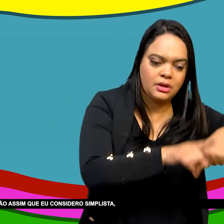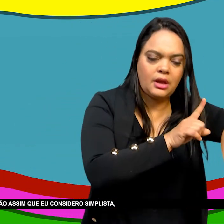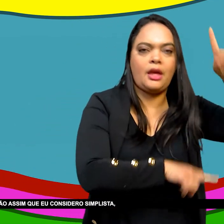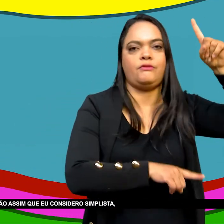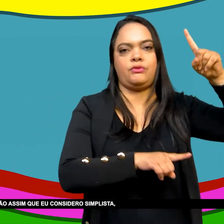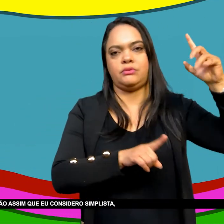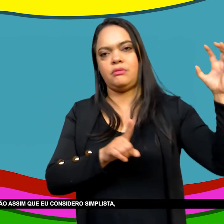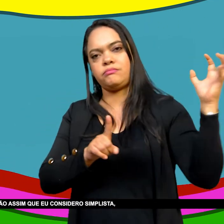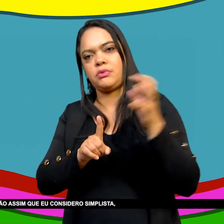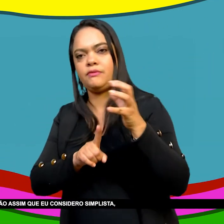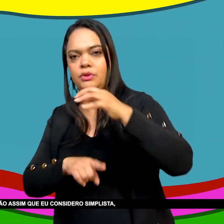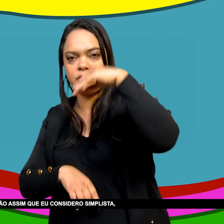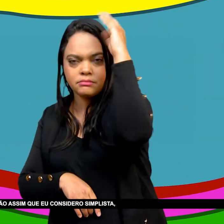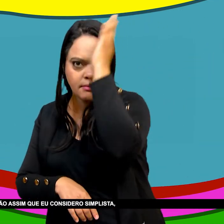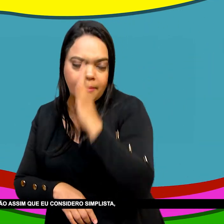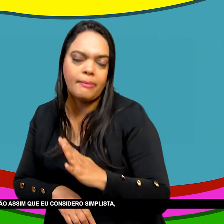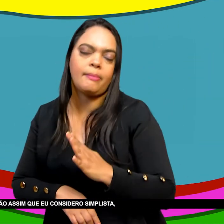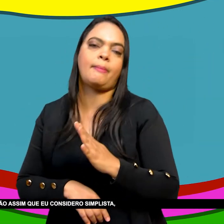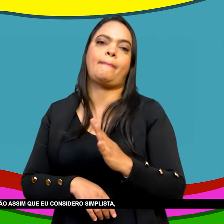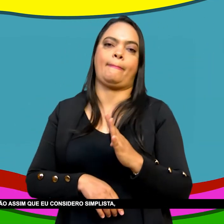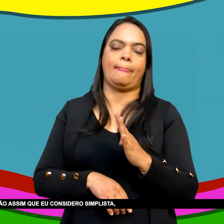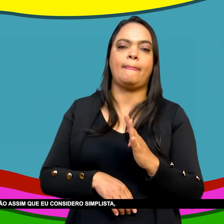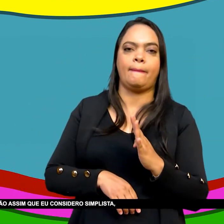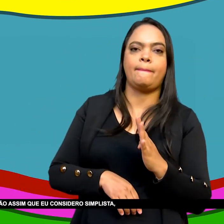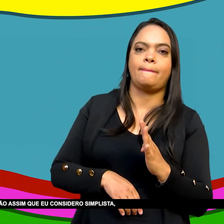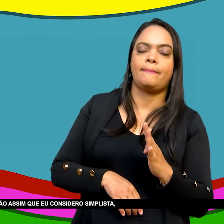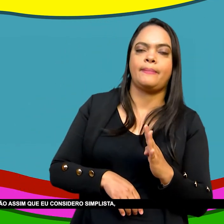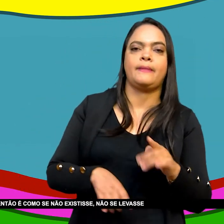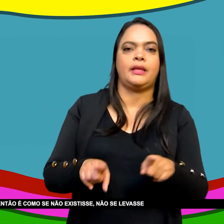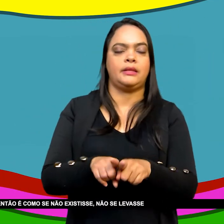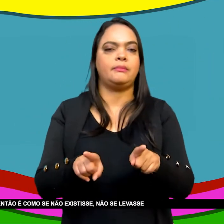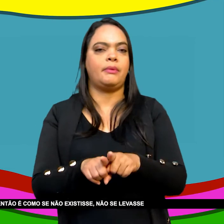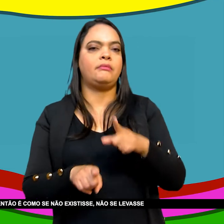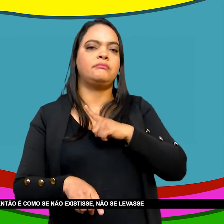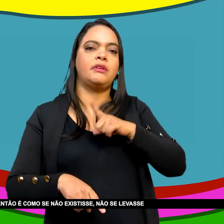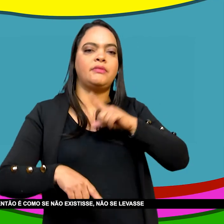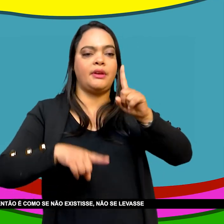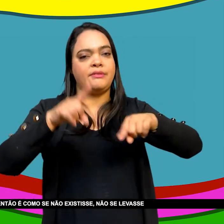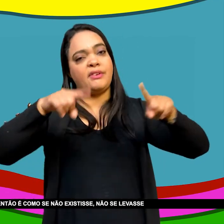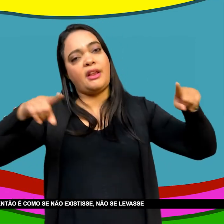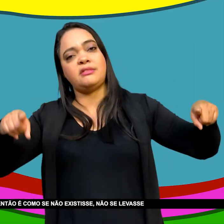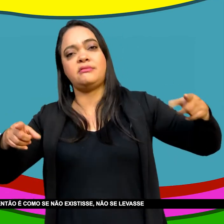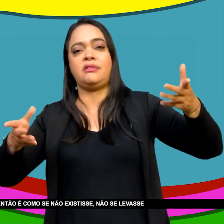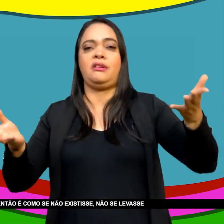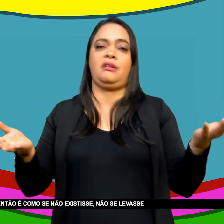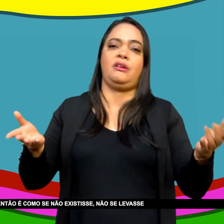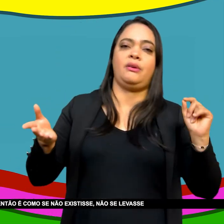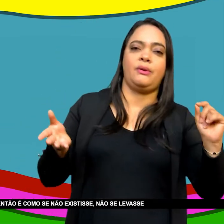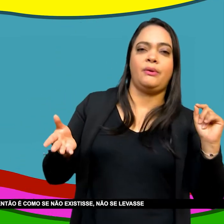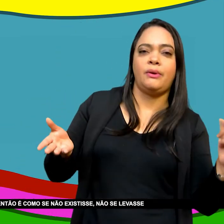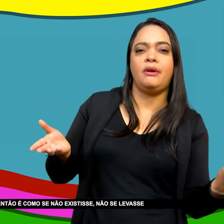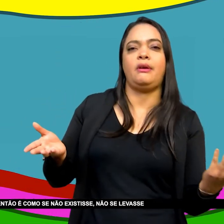Tem muita essa visão Assim Que eu considero simplista Já que não foi feito aqui Igualzinho Como foi feito lá